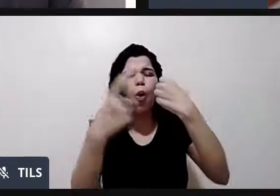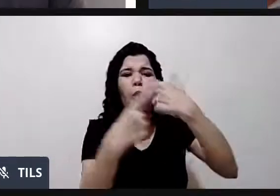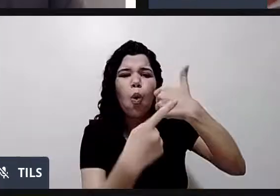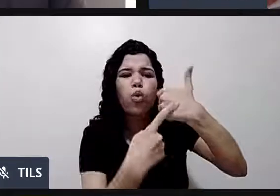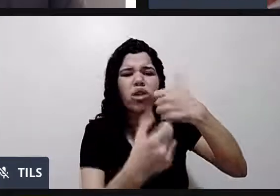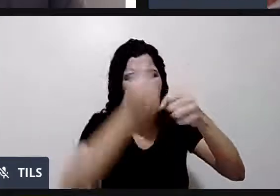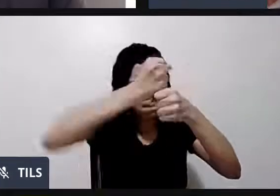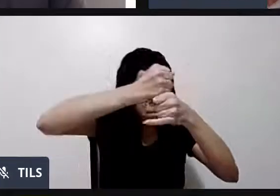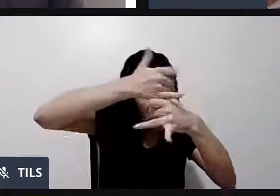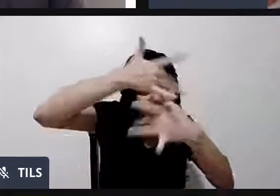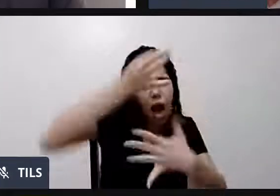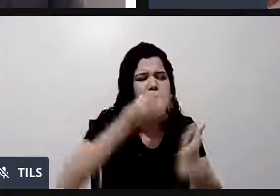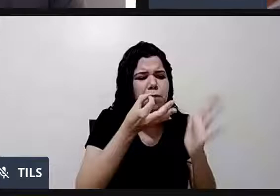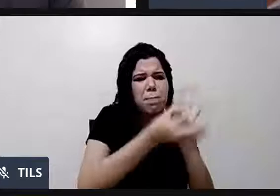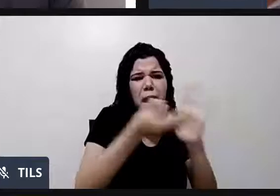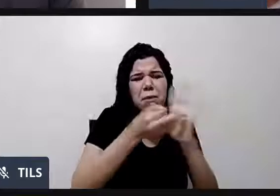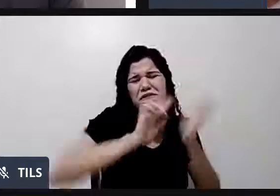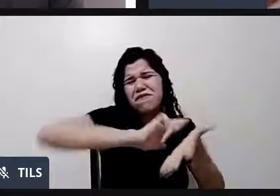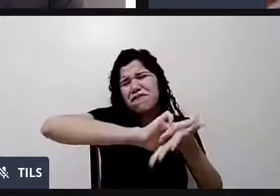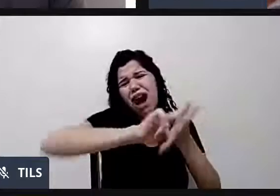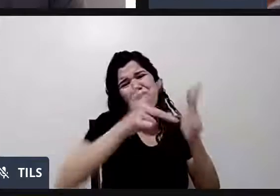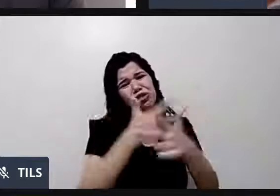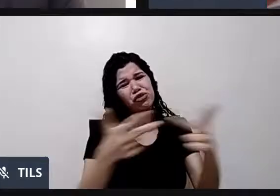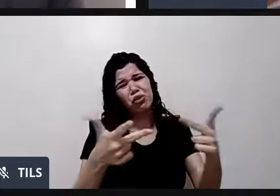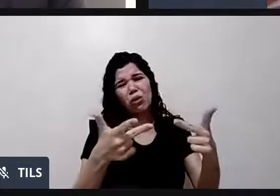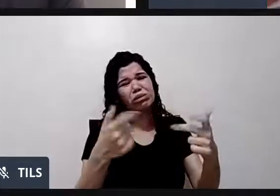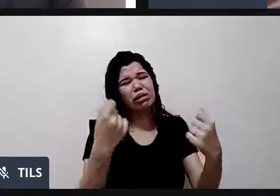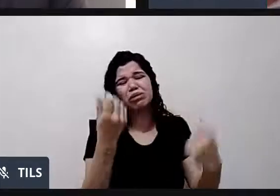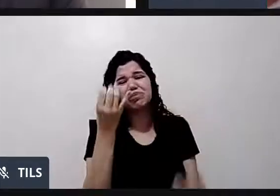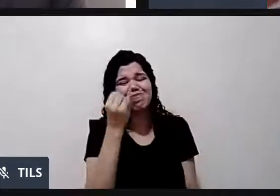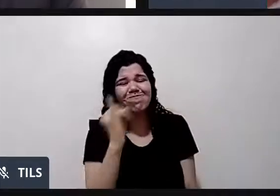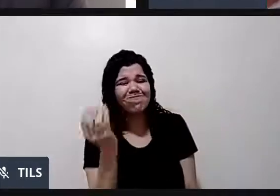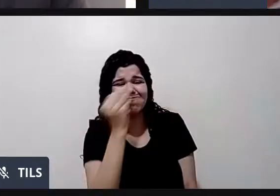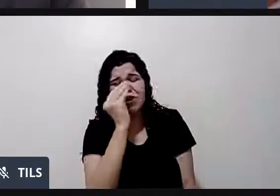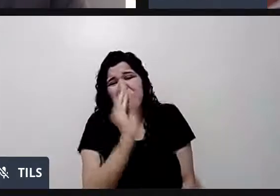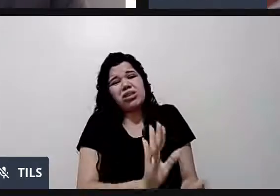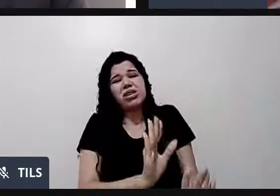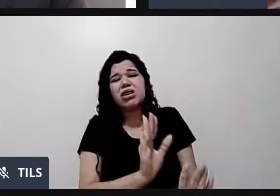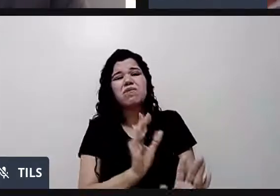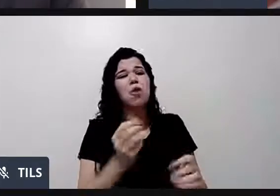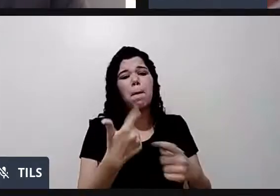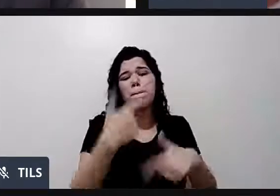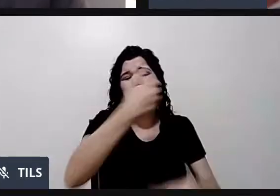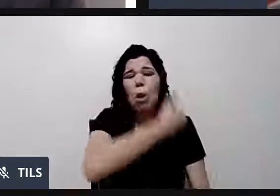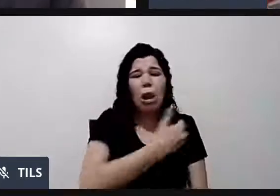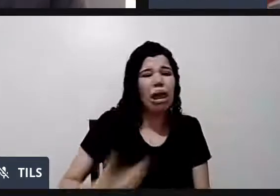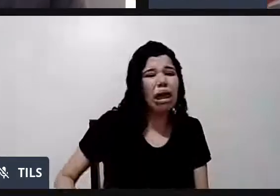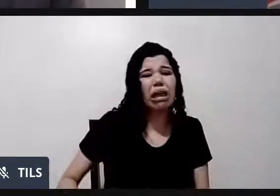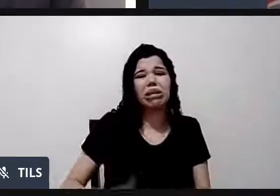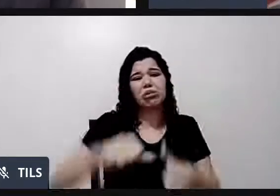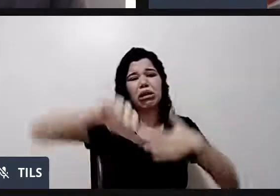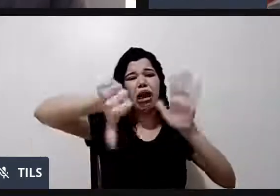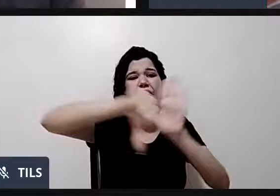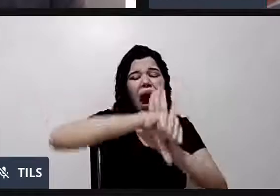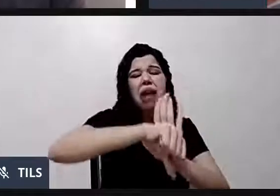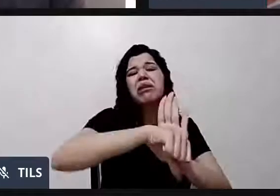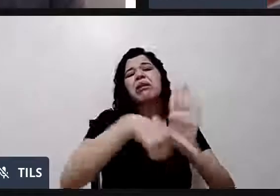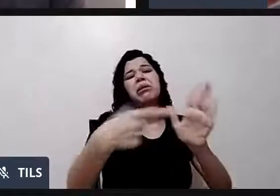para um monte de coisa que não vale nada. Algumas coisas podres de política, de bandidagem, do que não